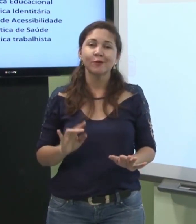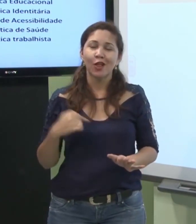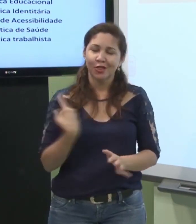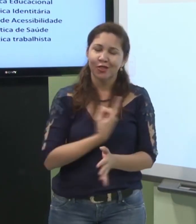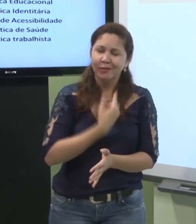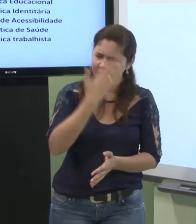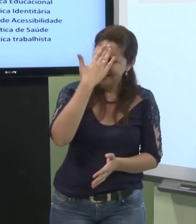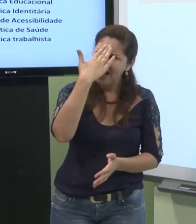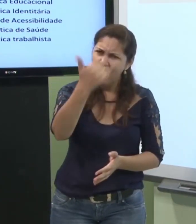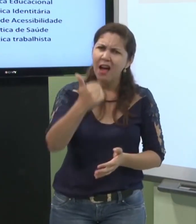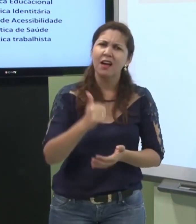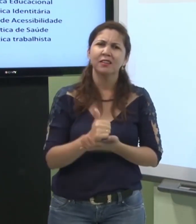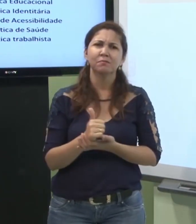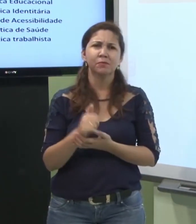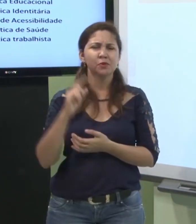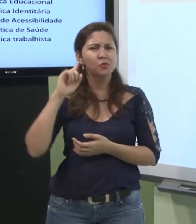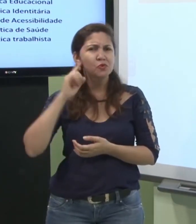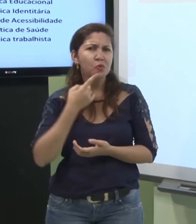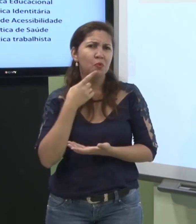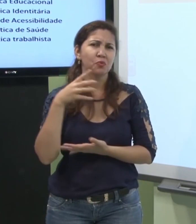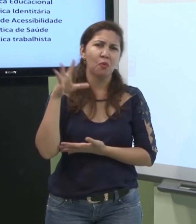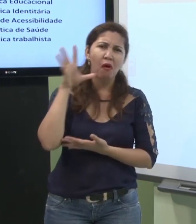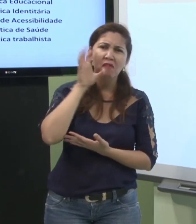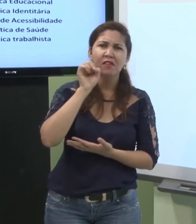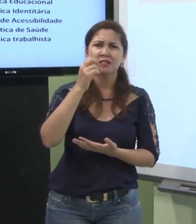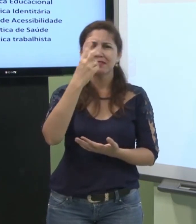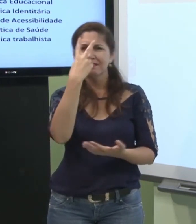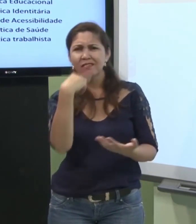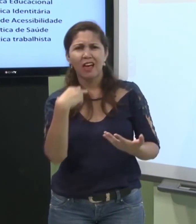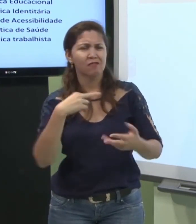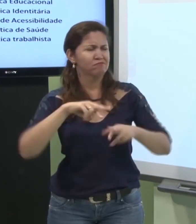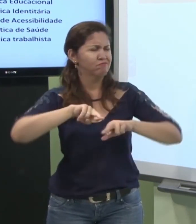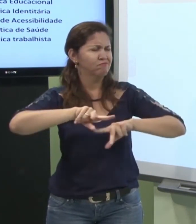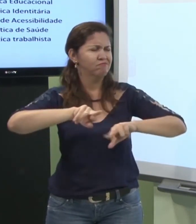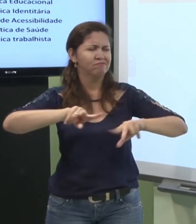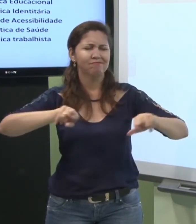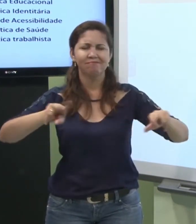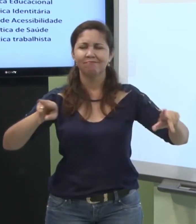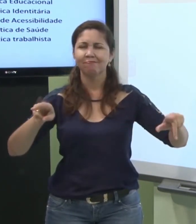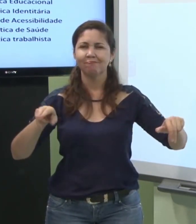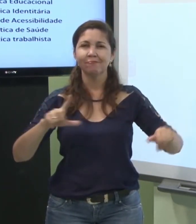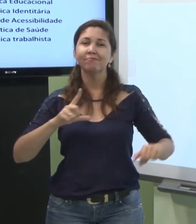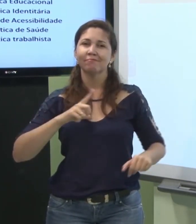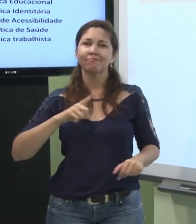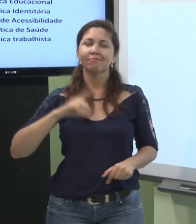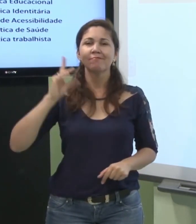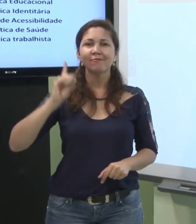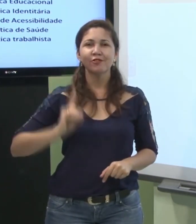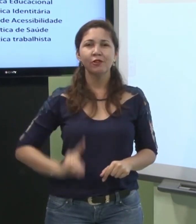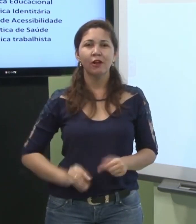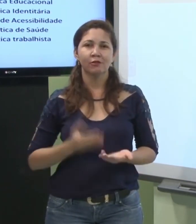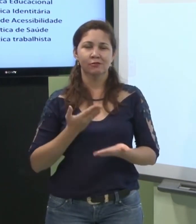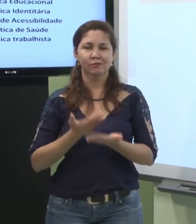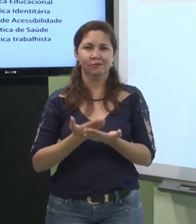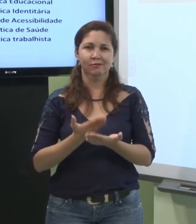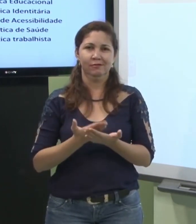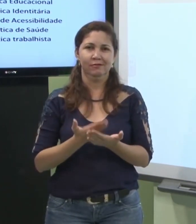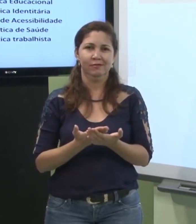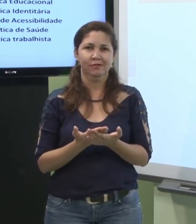por que a política educacional você sabe que os surdos ouvintes os cegos tem diversos direitos